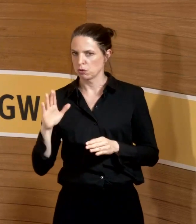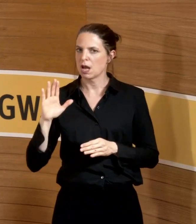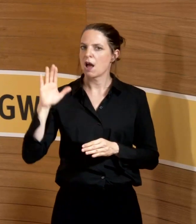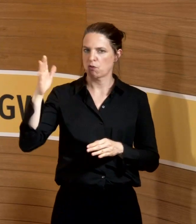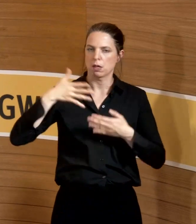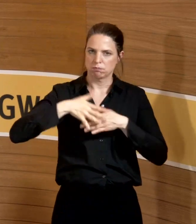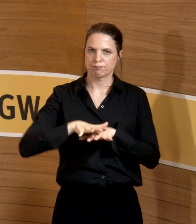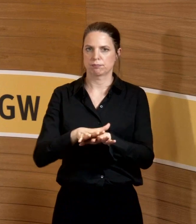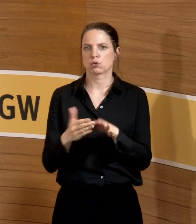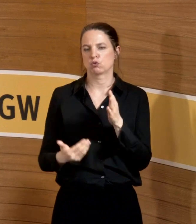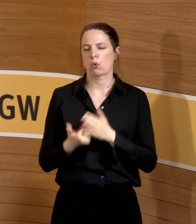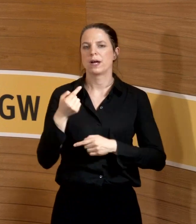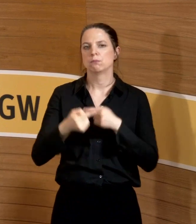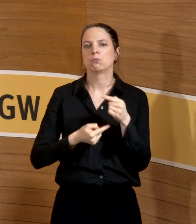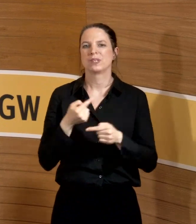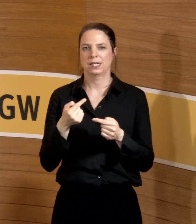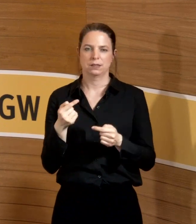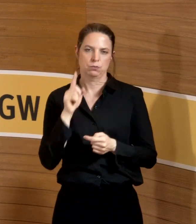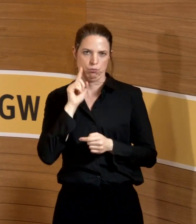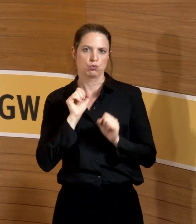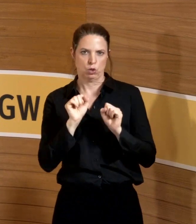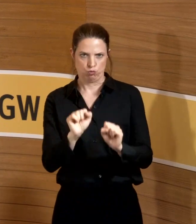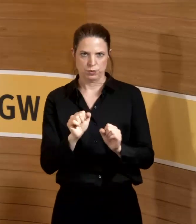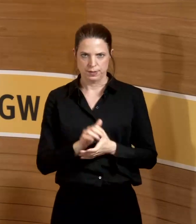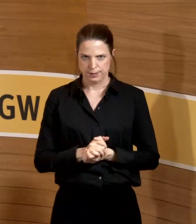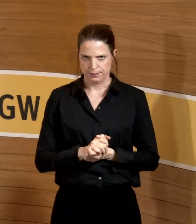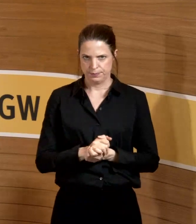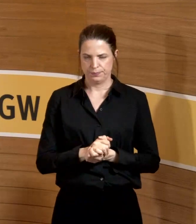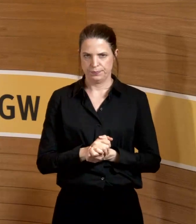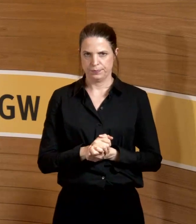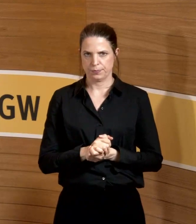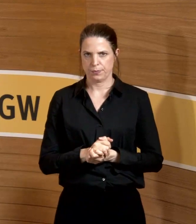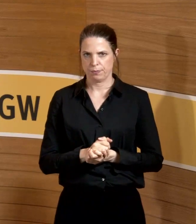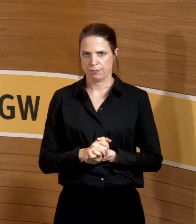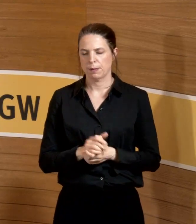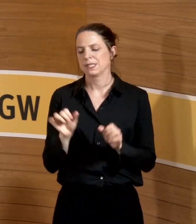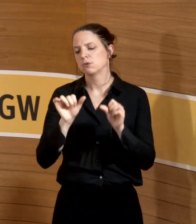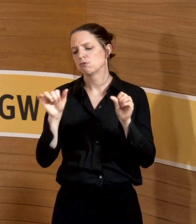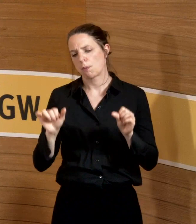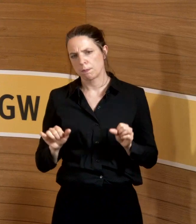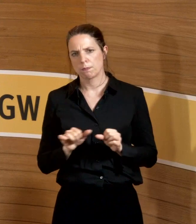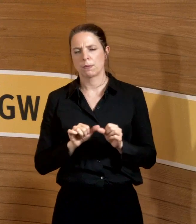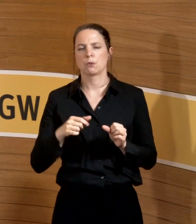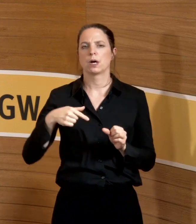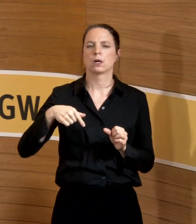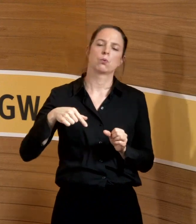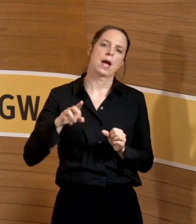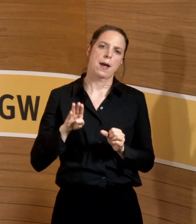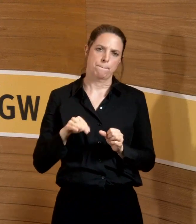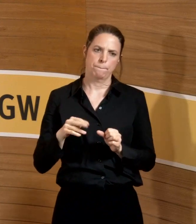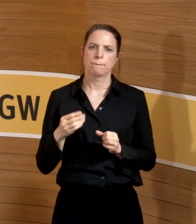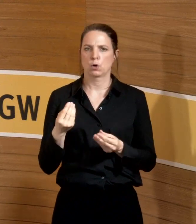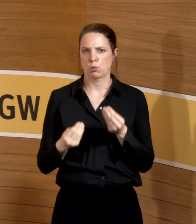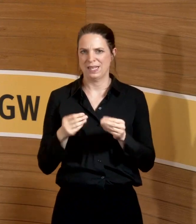implementiert haben, einen Prozess Mutterschutz. Das ist vorab ein Formalismus, ist über das QM gelaufen, es ist